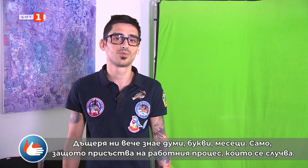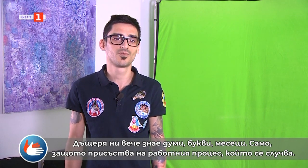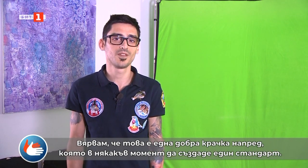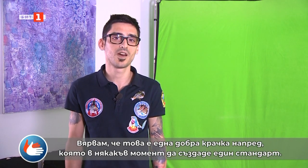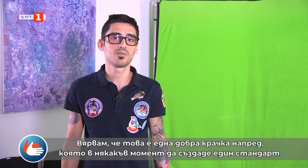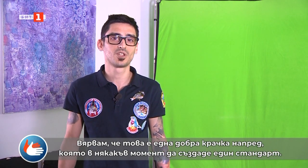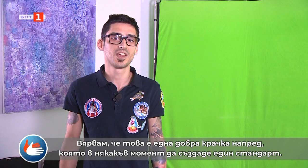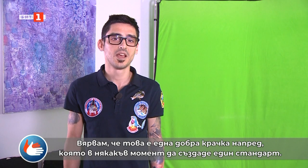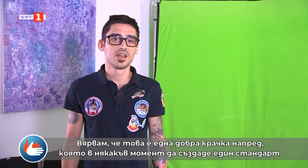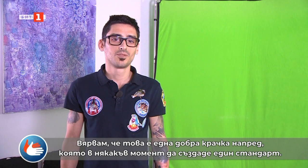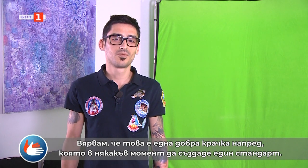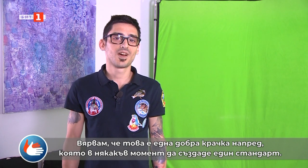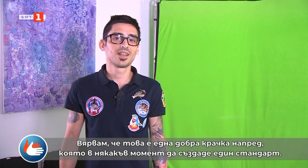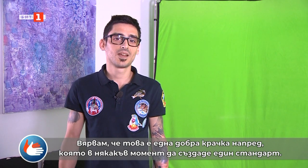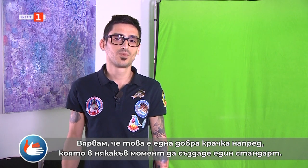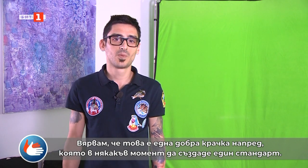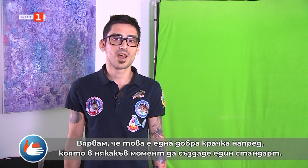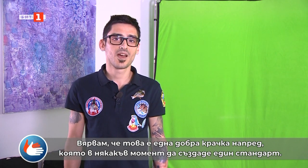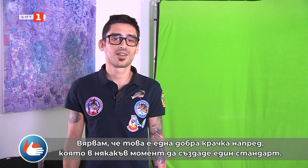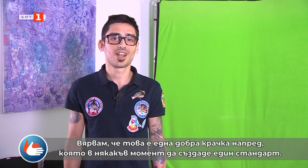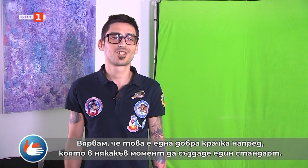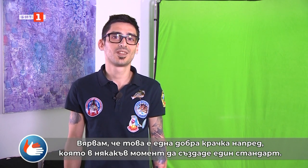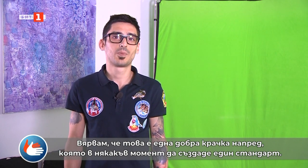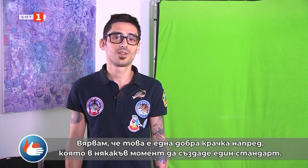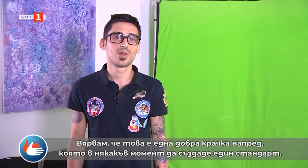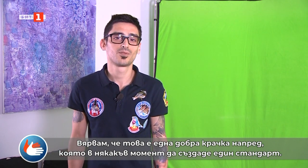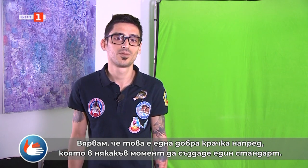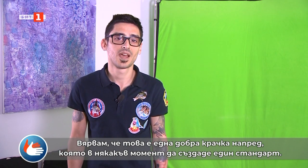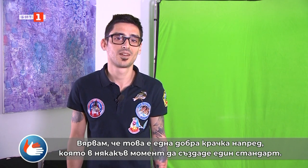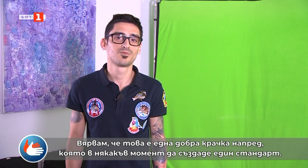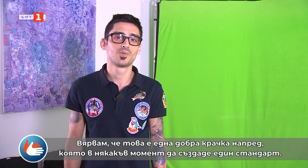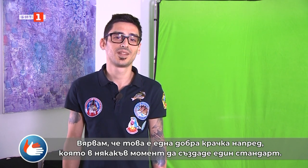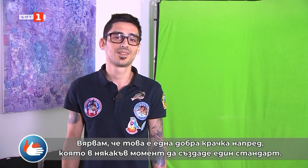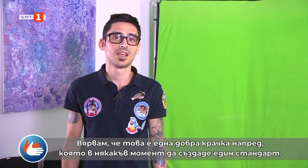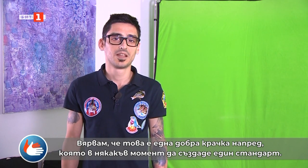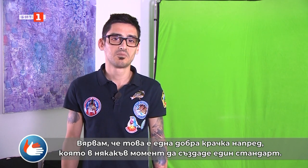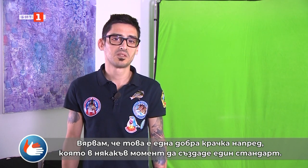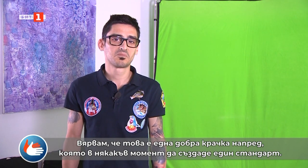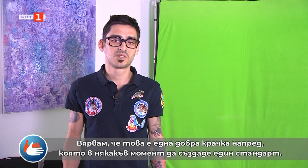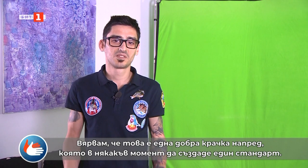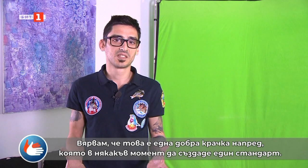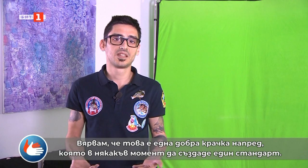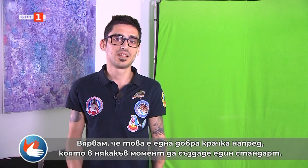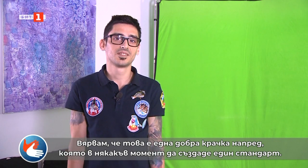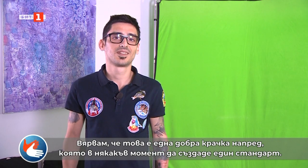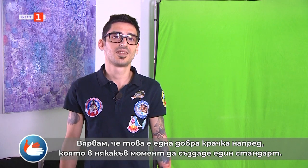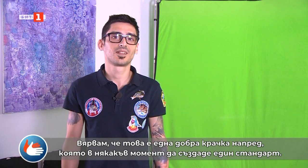случва. И вярвам, че това е една добра крачка напред, която в някакъв момент да създаде един стандарт.